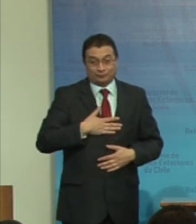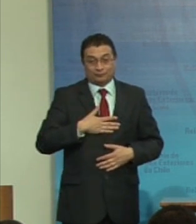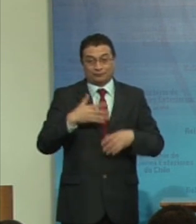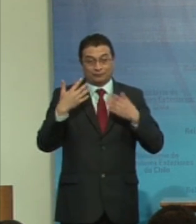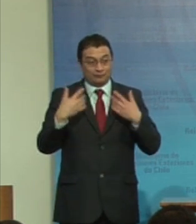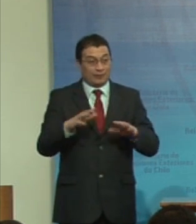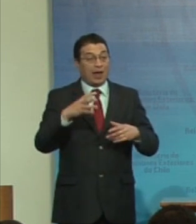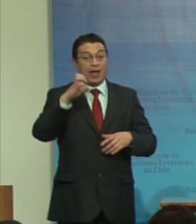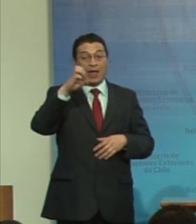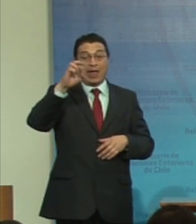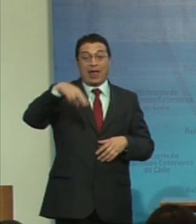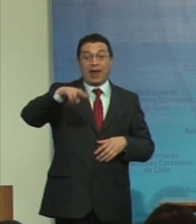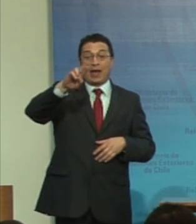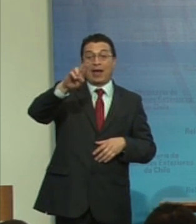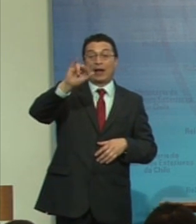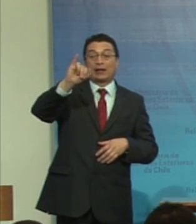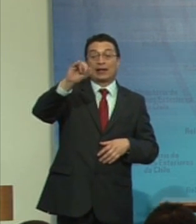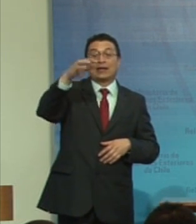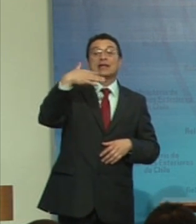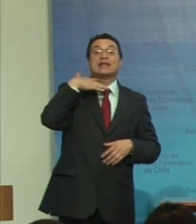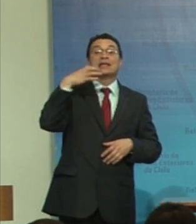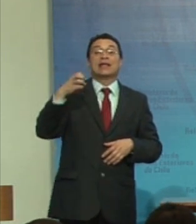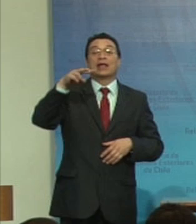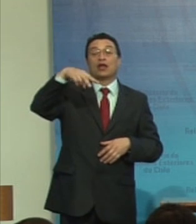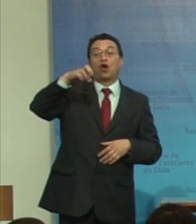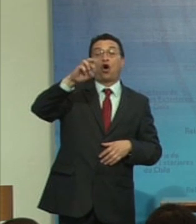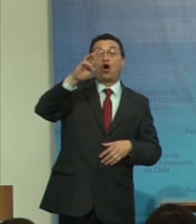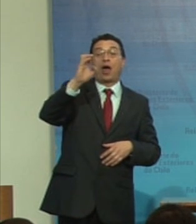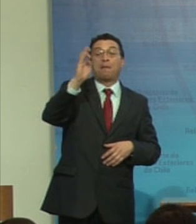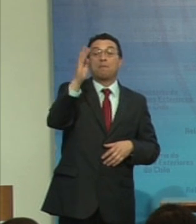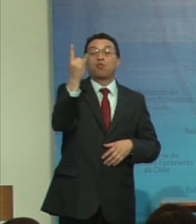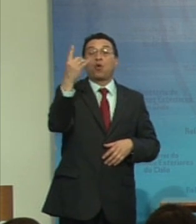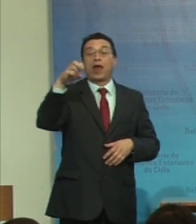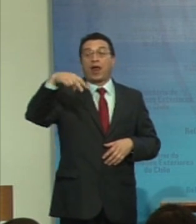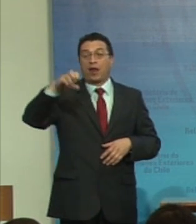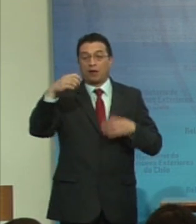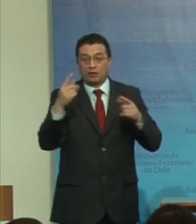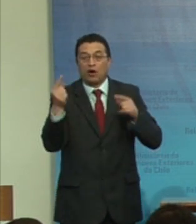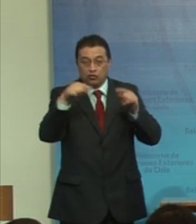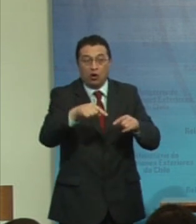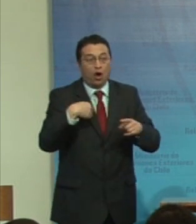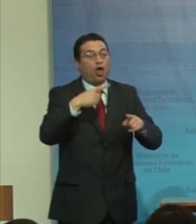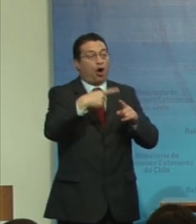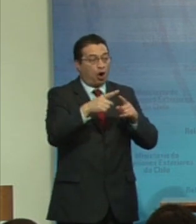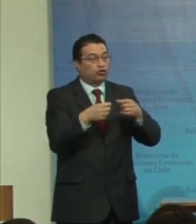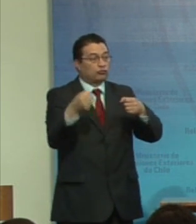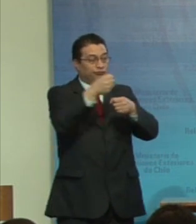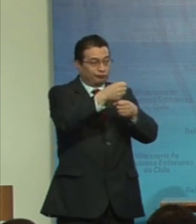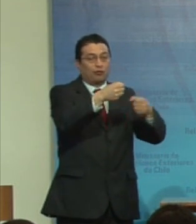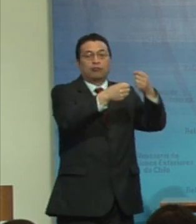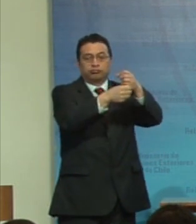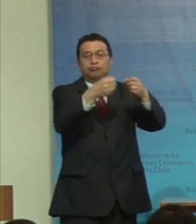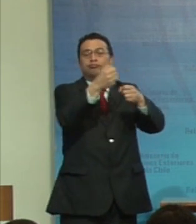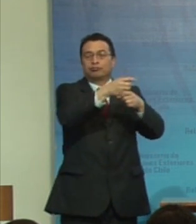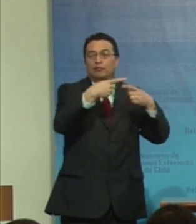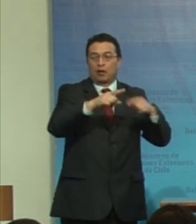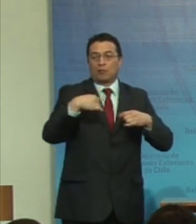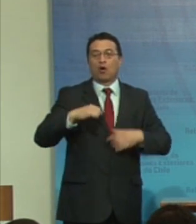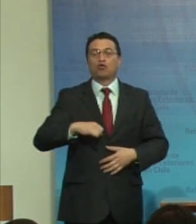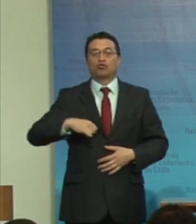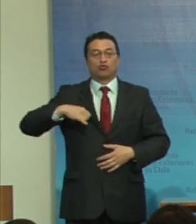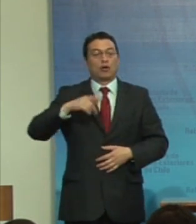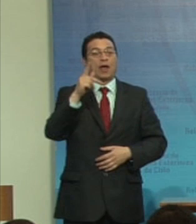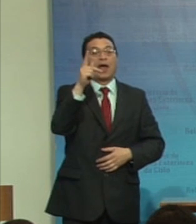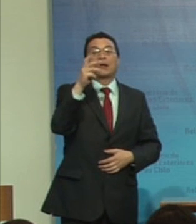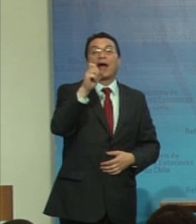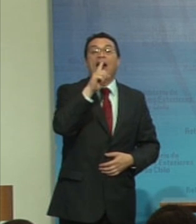Enrique luchando muchos años Enrique Norambuena luego seguimos otros cómo no me va enorgullecer ver a Catherine